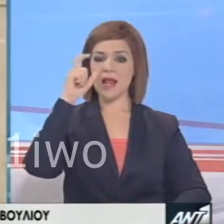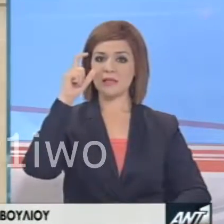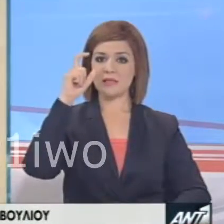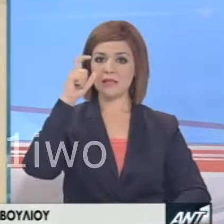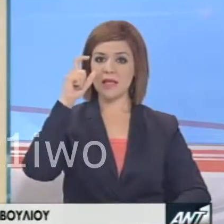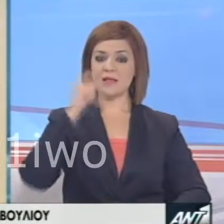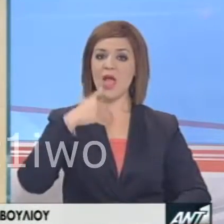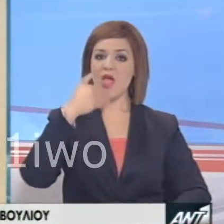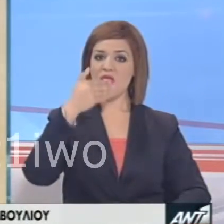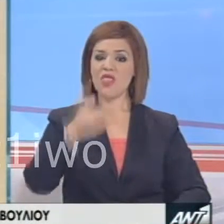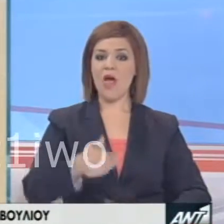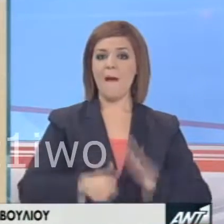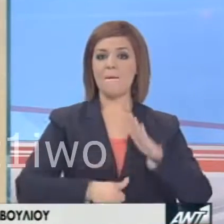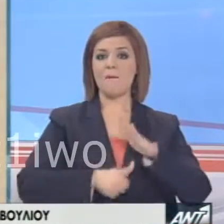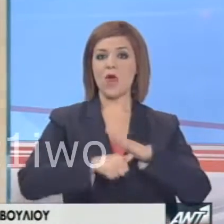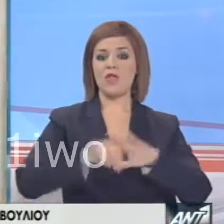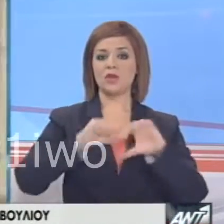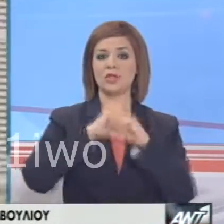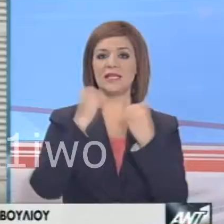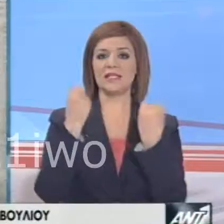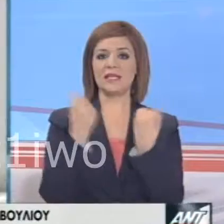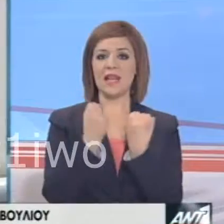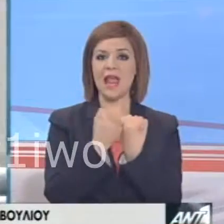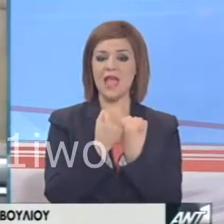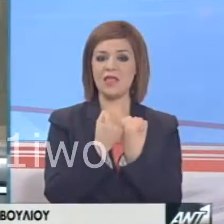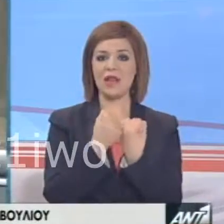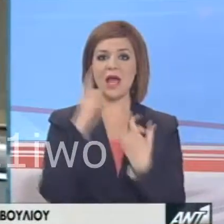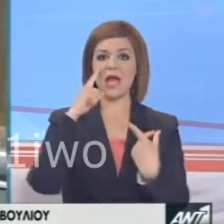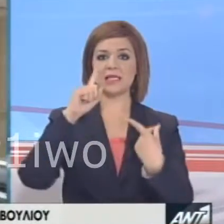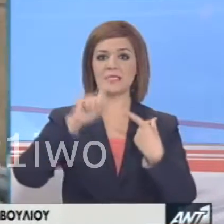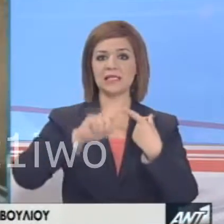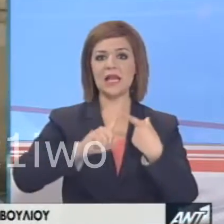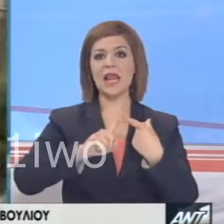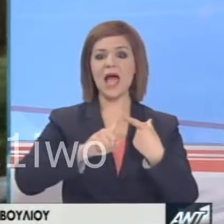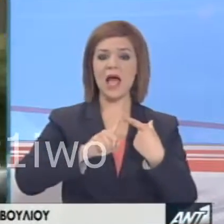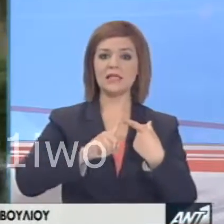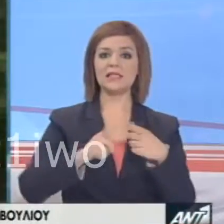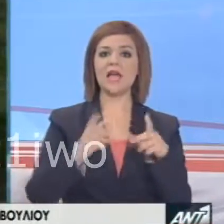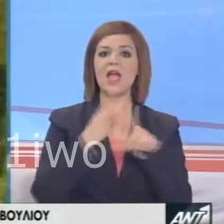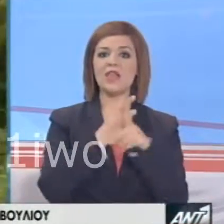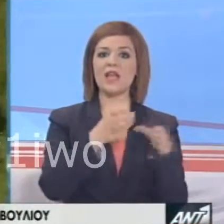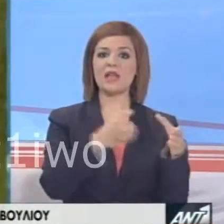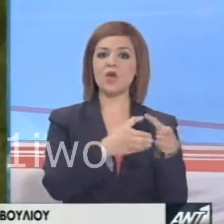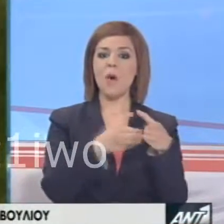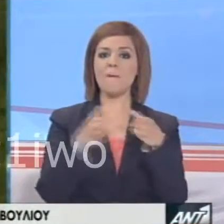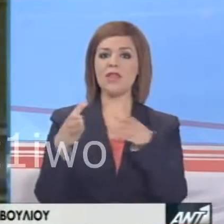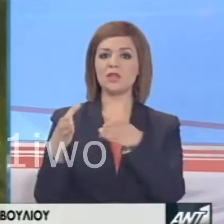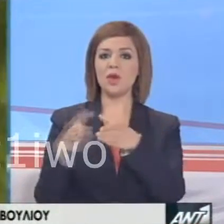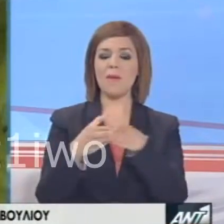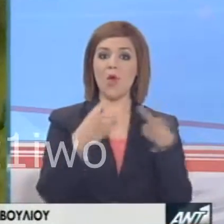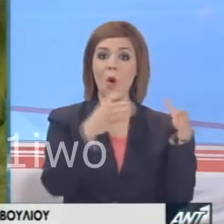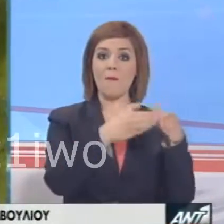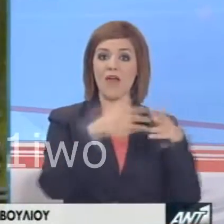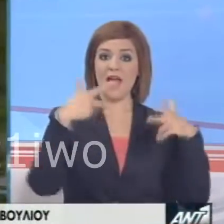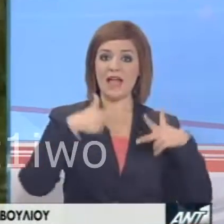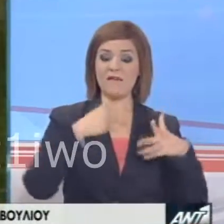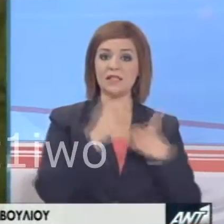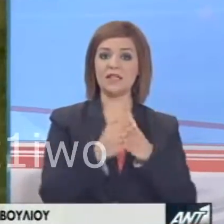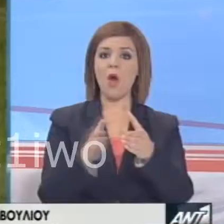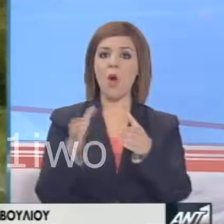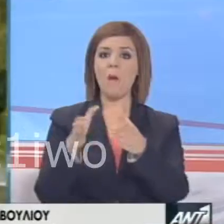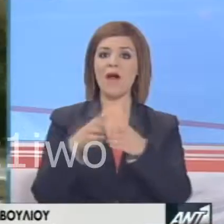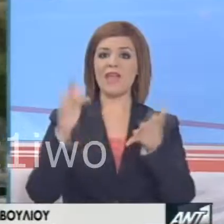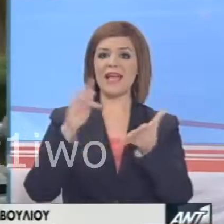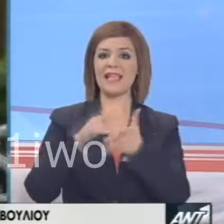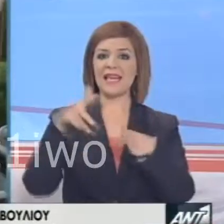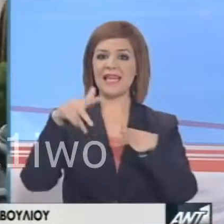προεδρεύσει συνεδρίασης των συνάντησης καλύτερα των διαπραγματευτικών ομάδων τόσο της κυβέρνησης όσο και της